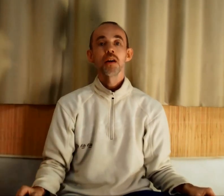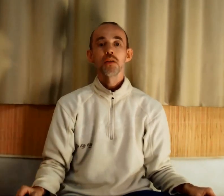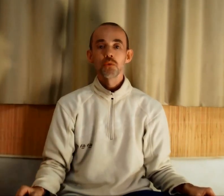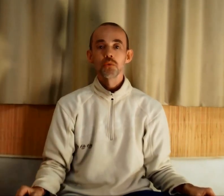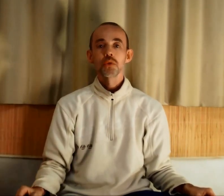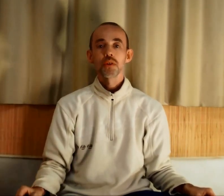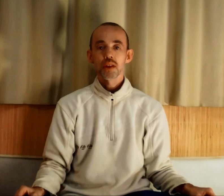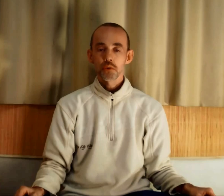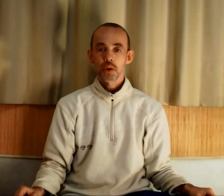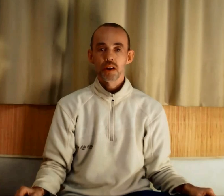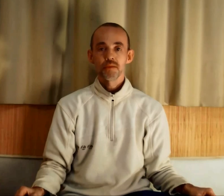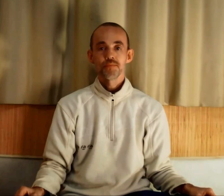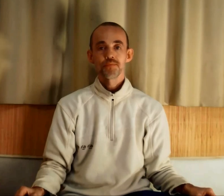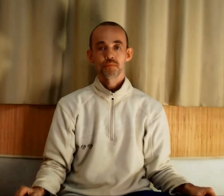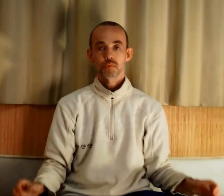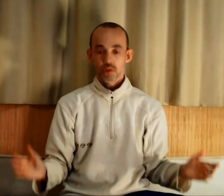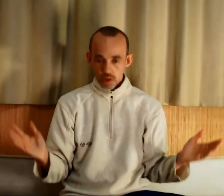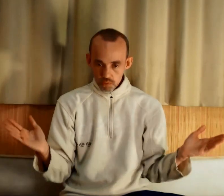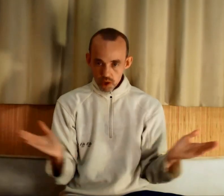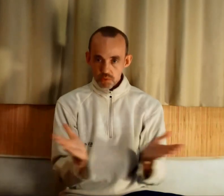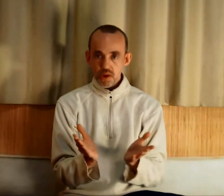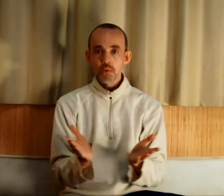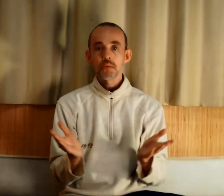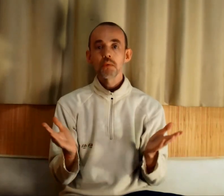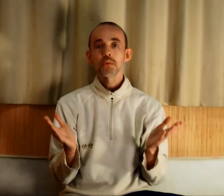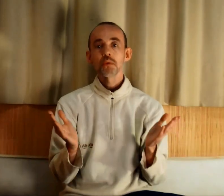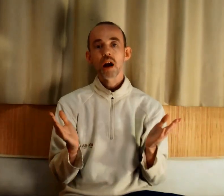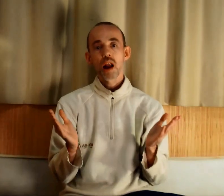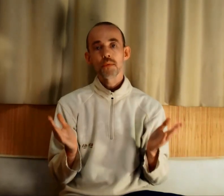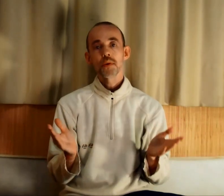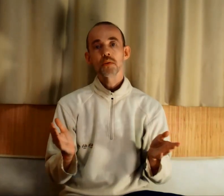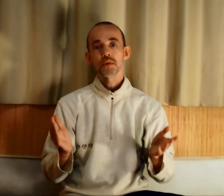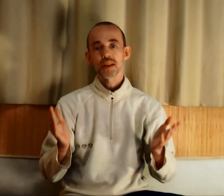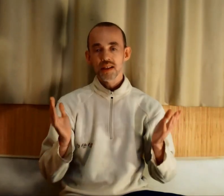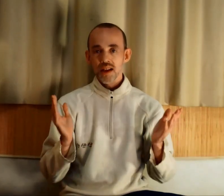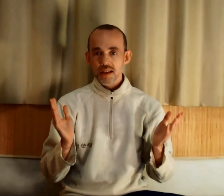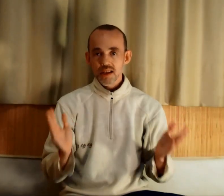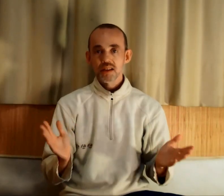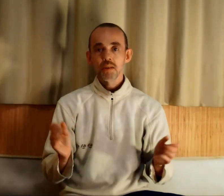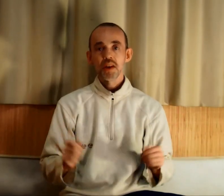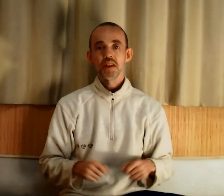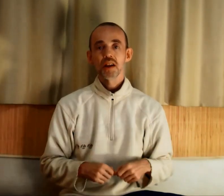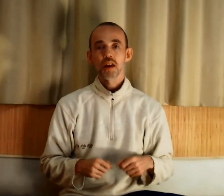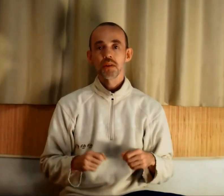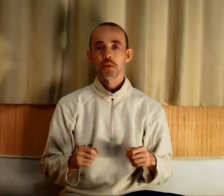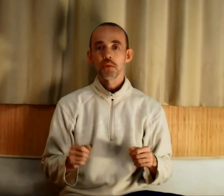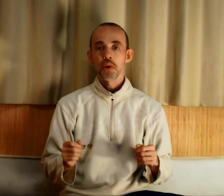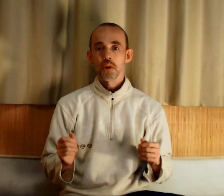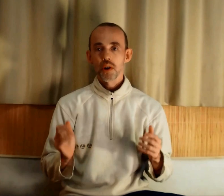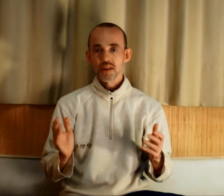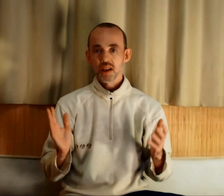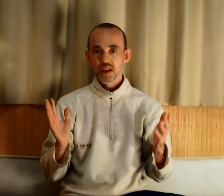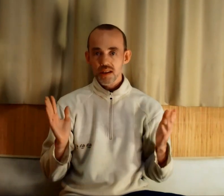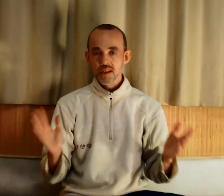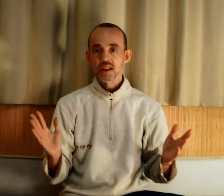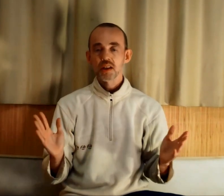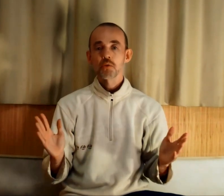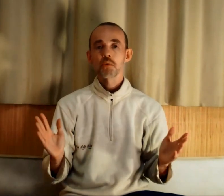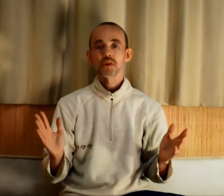toute naturelle. Voilà, nous avons eu le bon, donc à la fin de cette septième et dernière vidéo de la série « 7 raisons pour